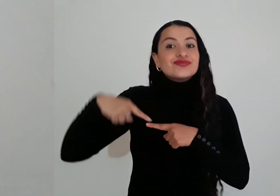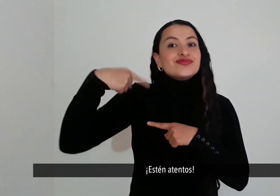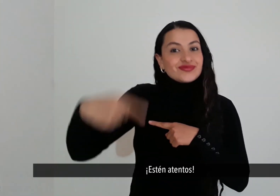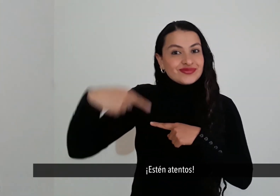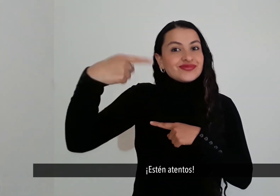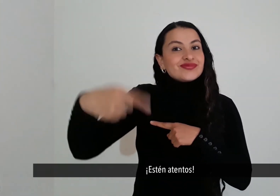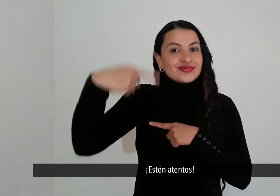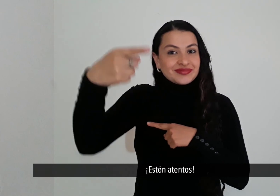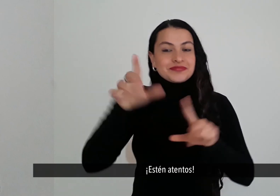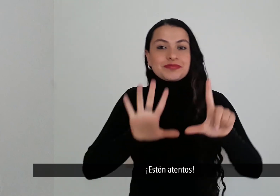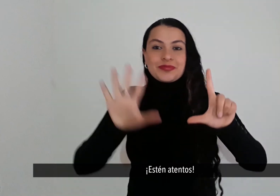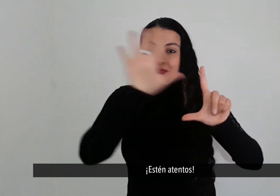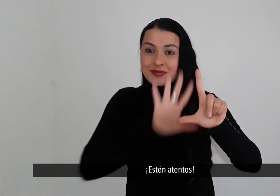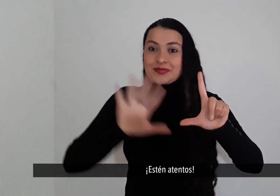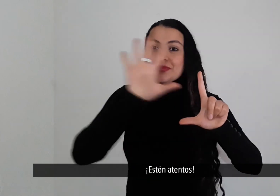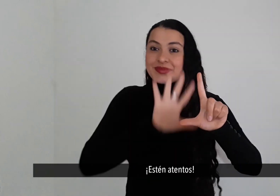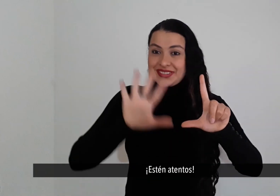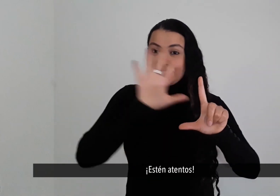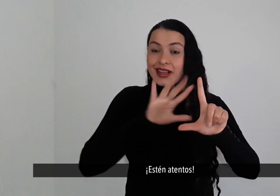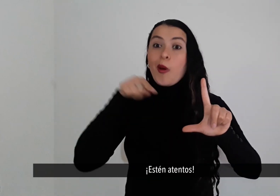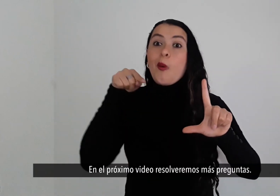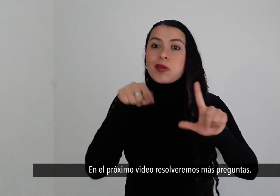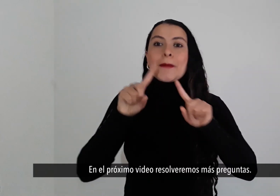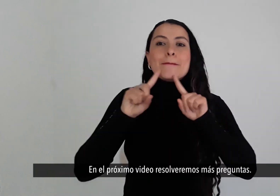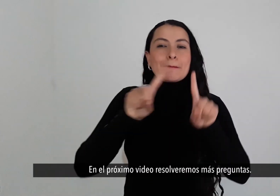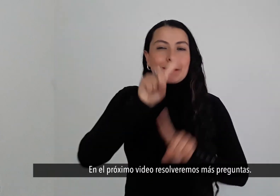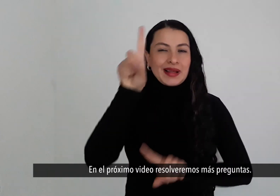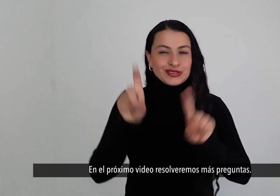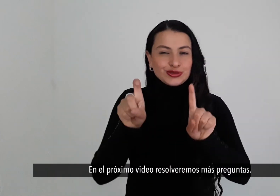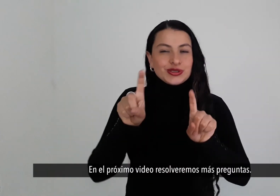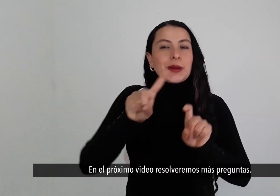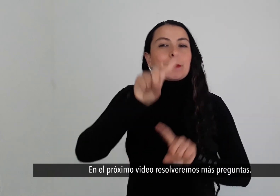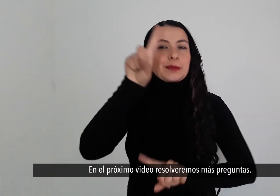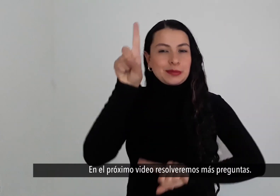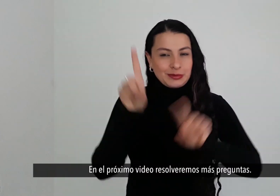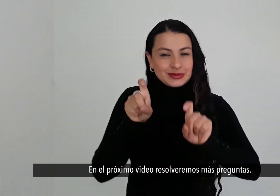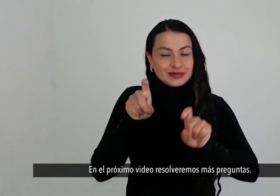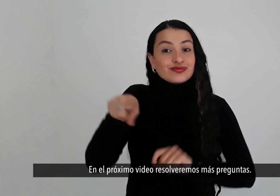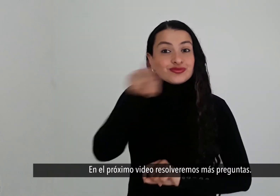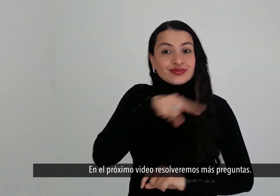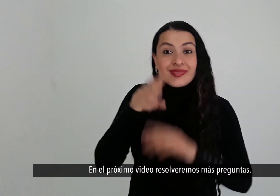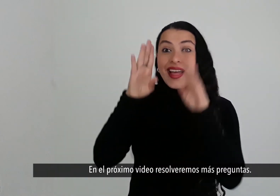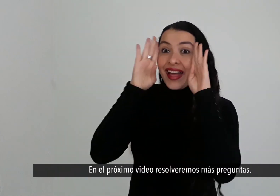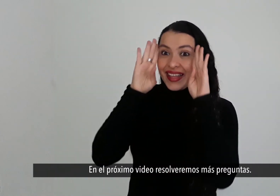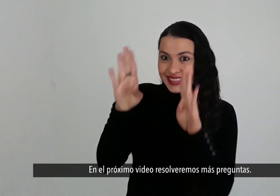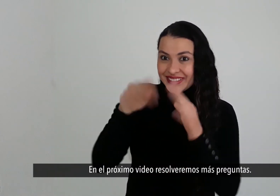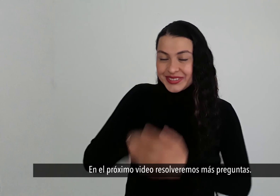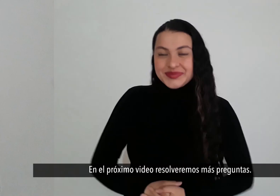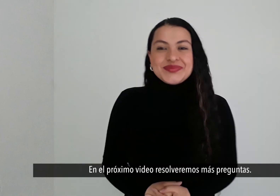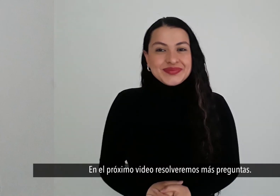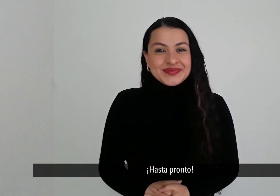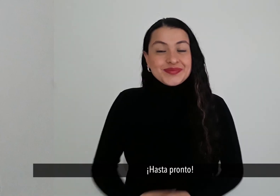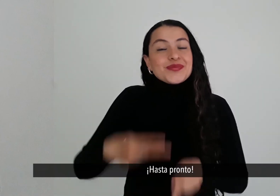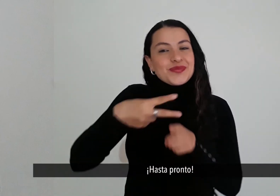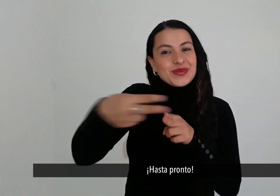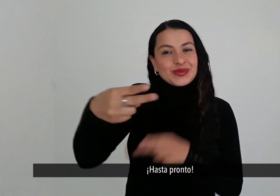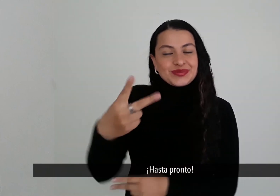Estén atentos En el próximo video resolveremos más preguntas Hasta pronto